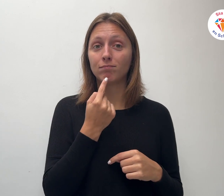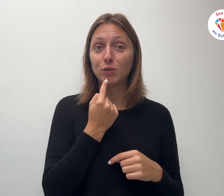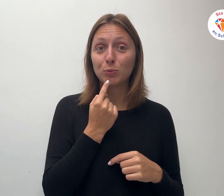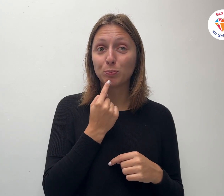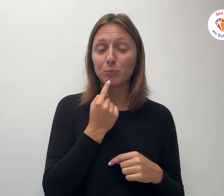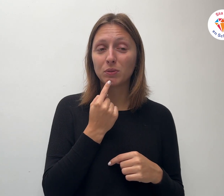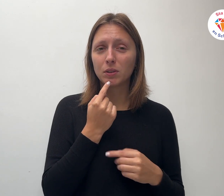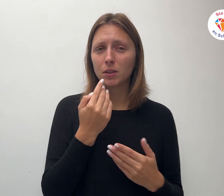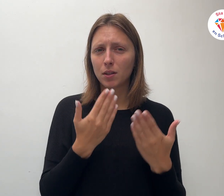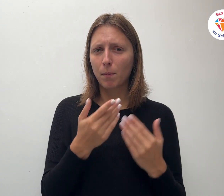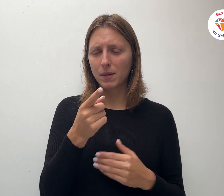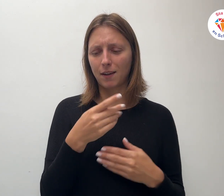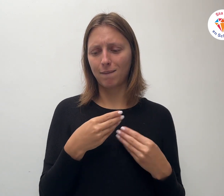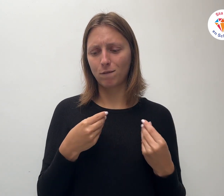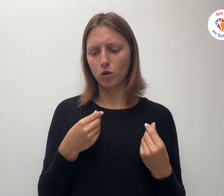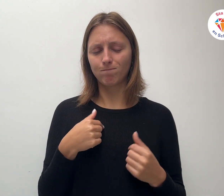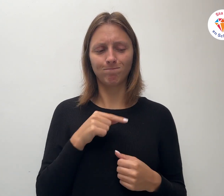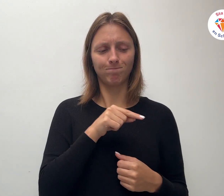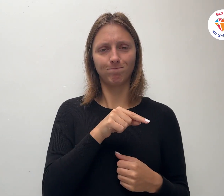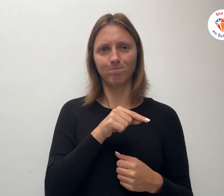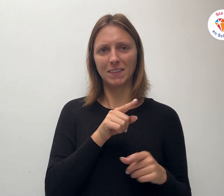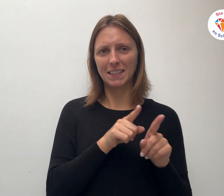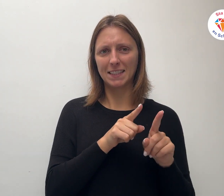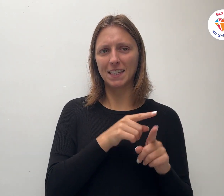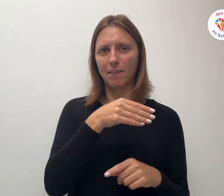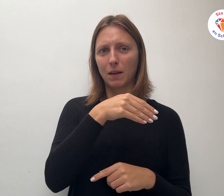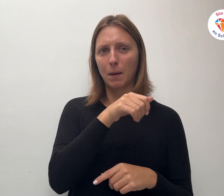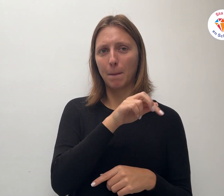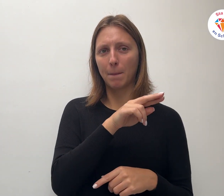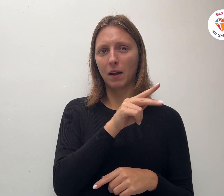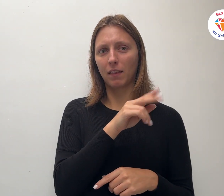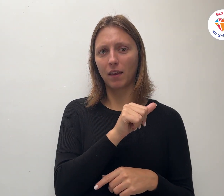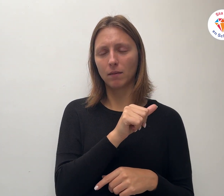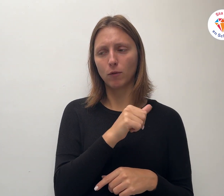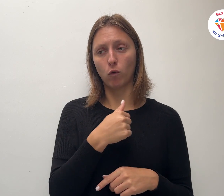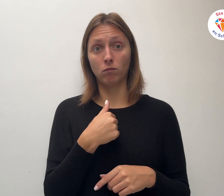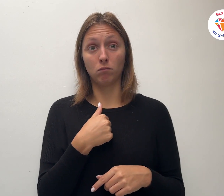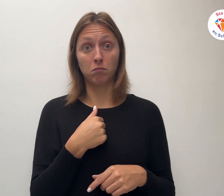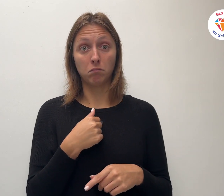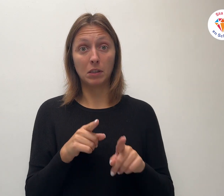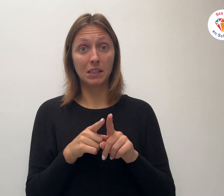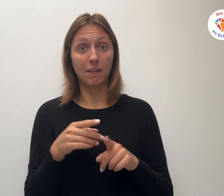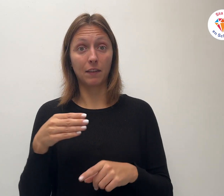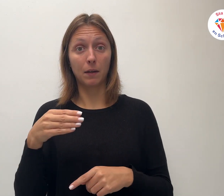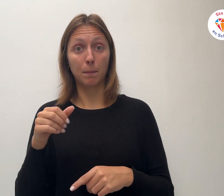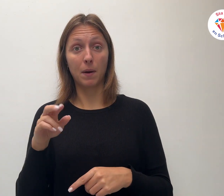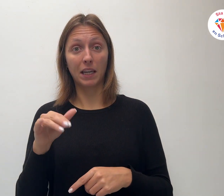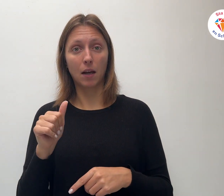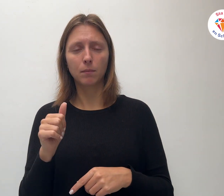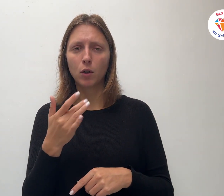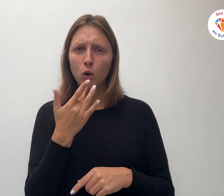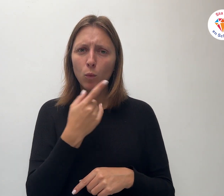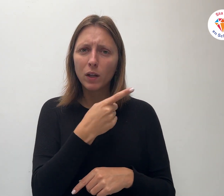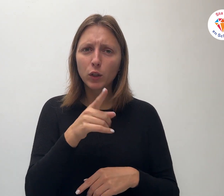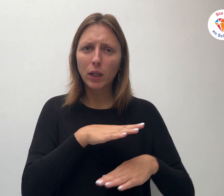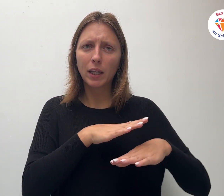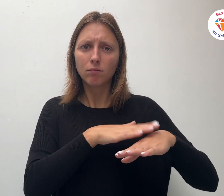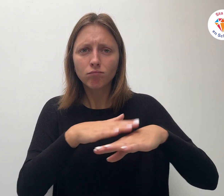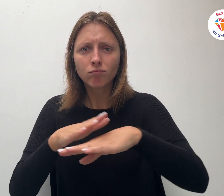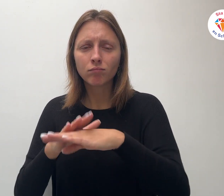een Marta Vandaag wil ik jullie aanmoedigen om de eerste plaats een Maria te zijn En dan pas een Marta Maar dan